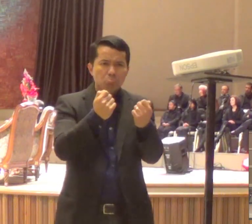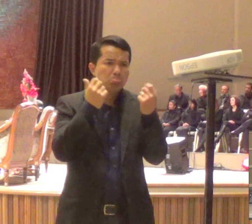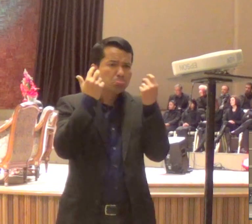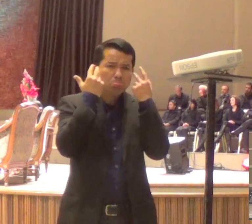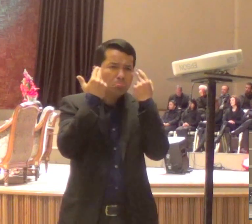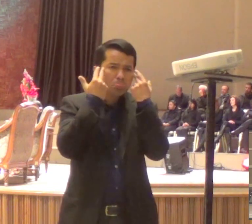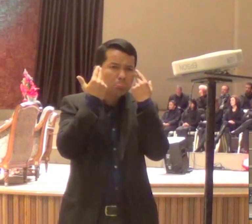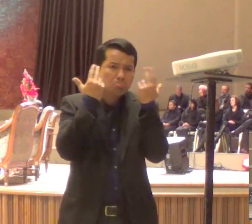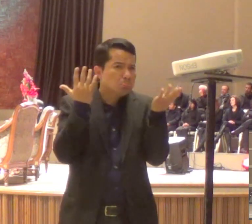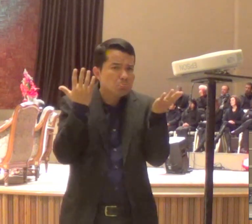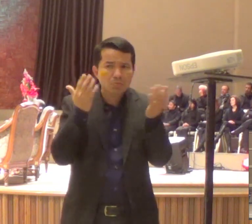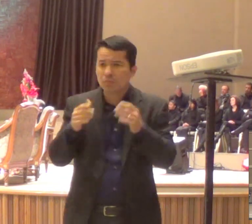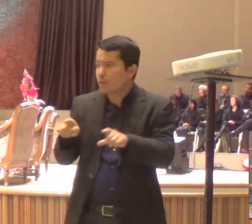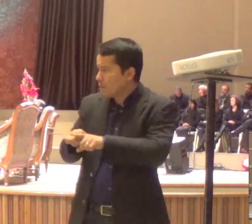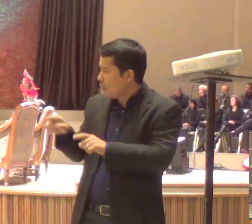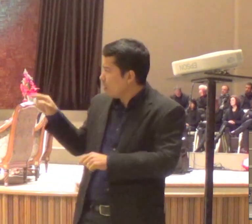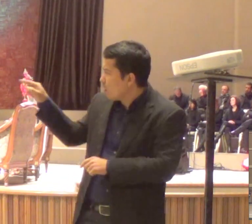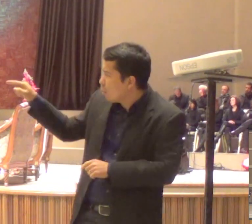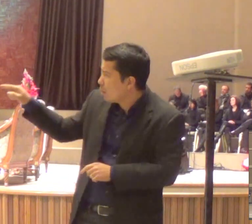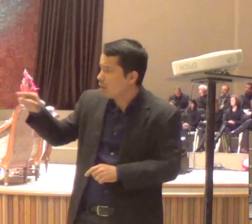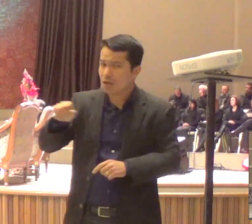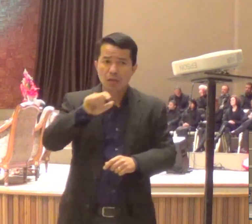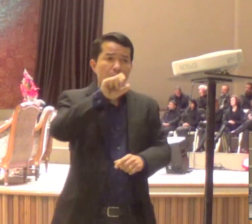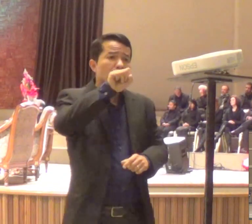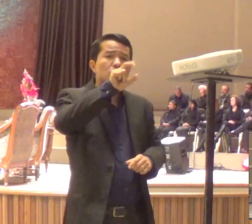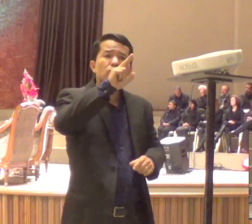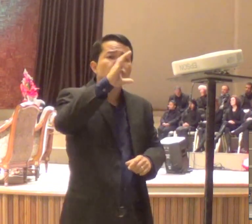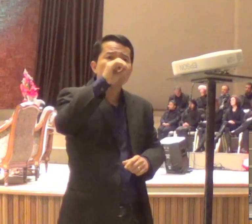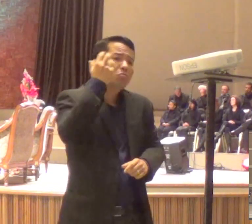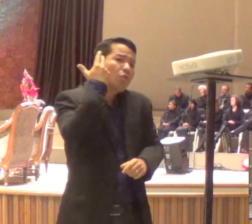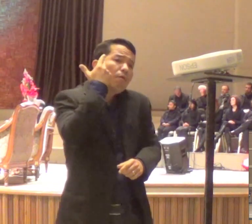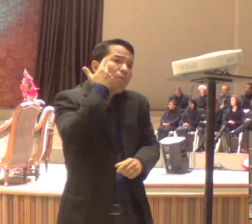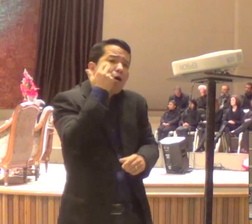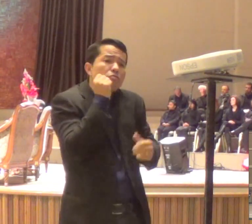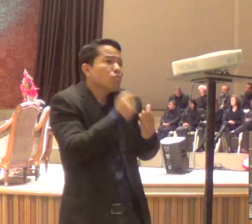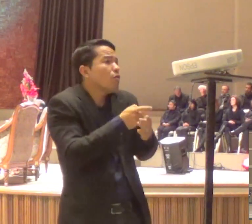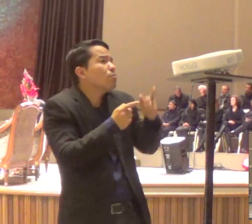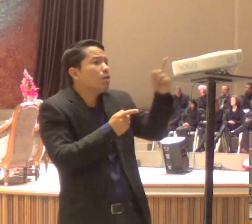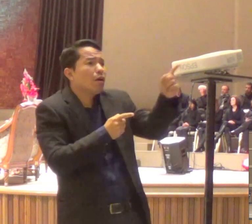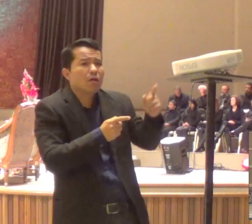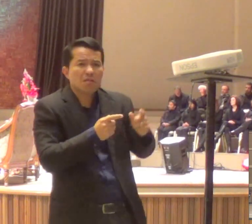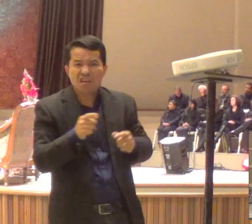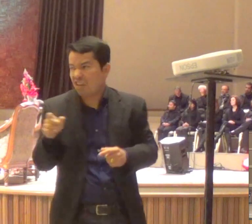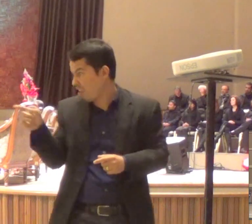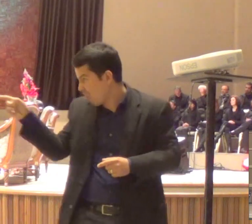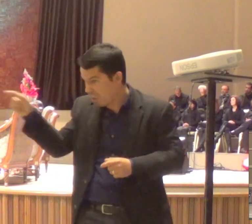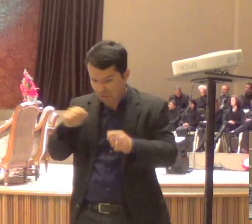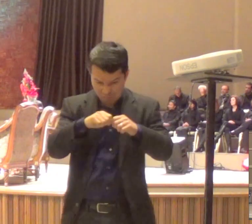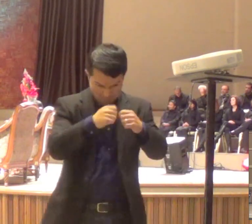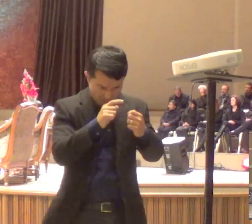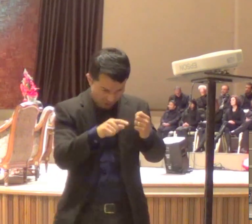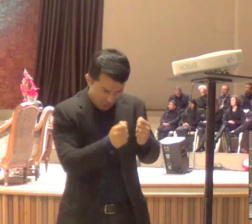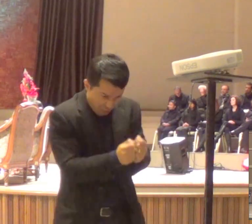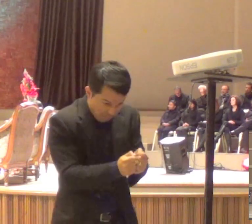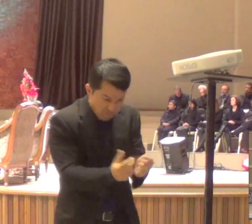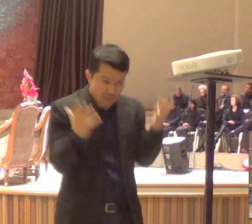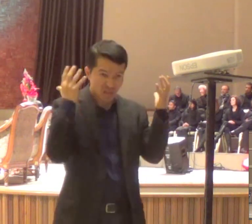É suco de uva que a gente compra aí no mercado, não é milagroso. quando a gente ora, eles não se